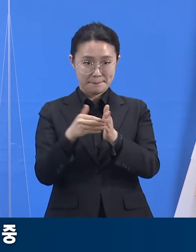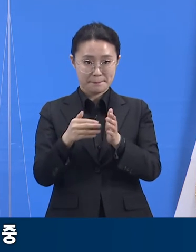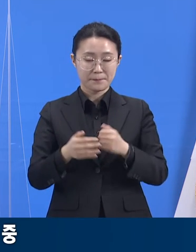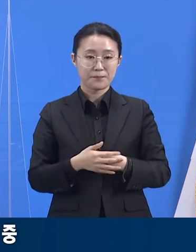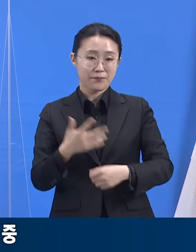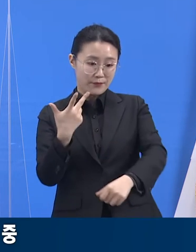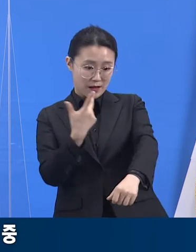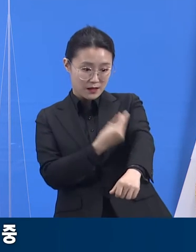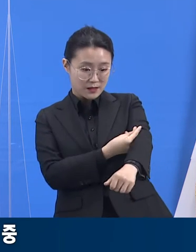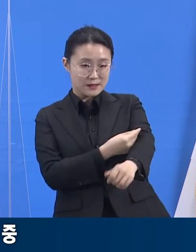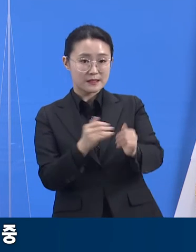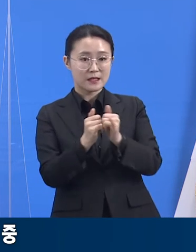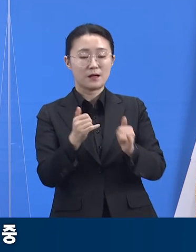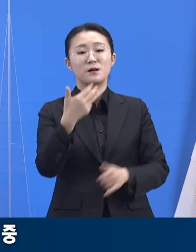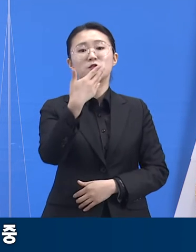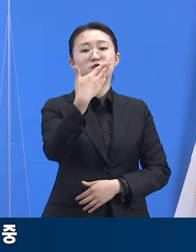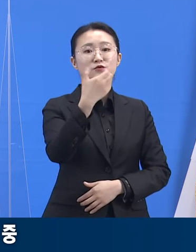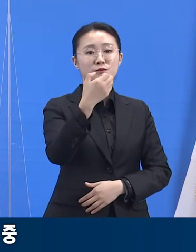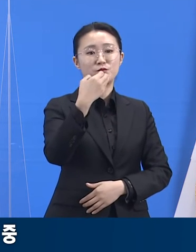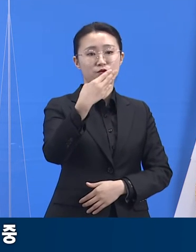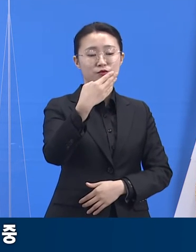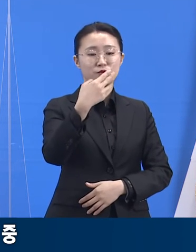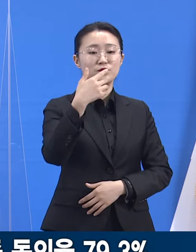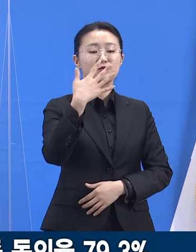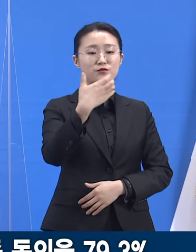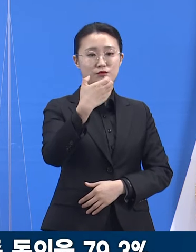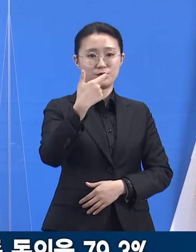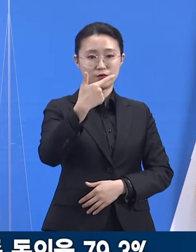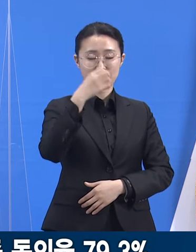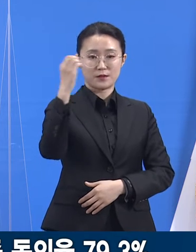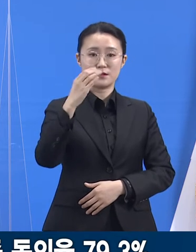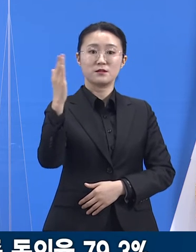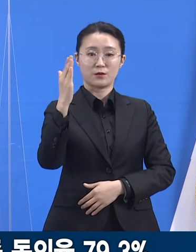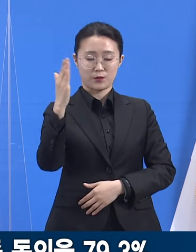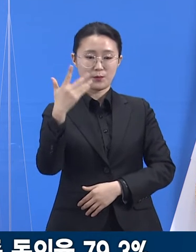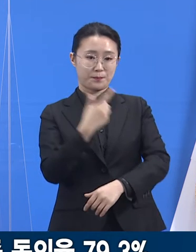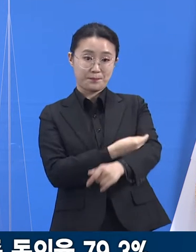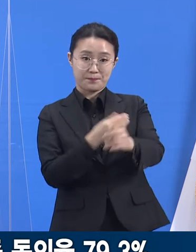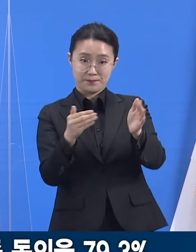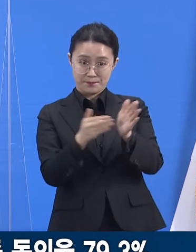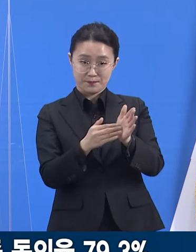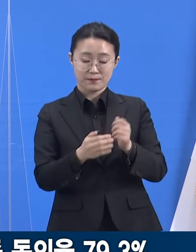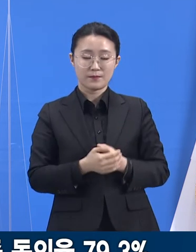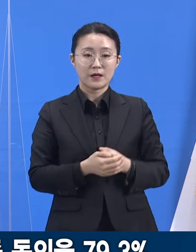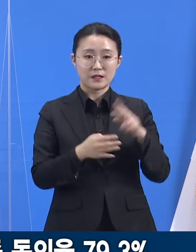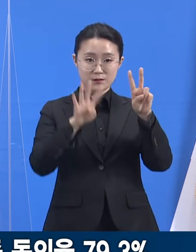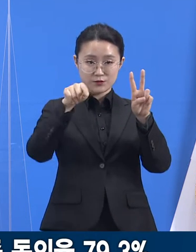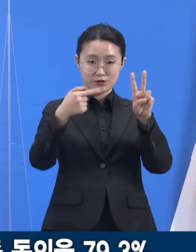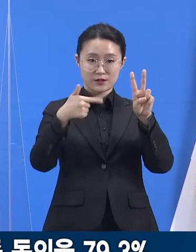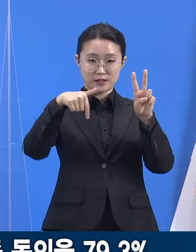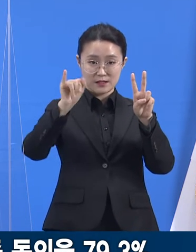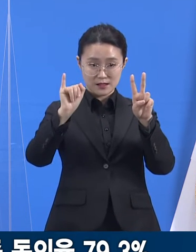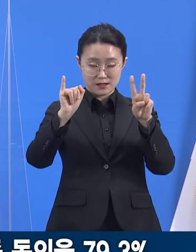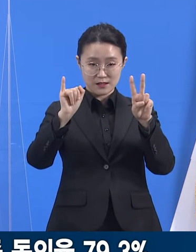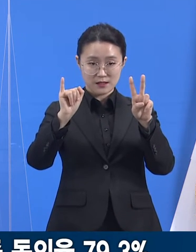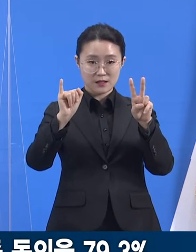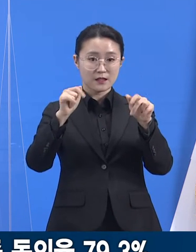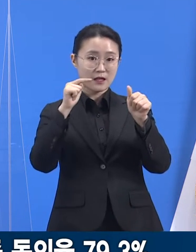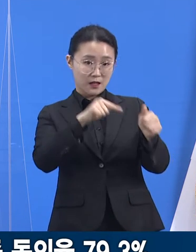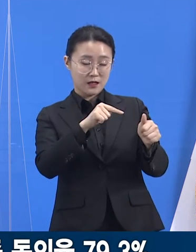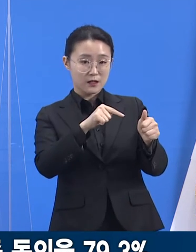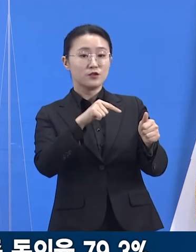.4%입니다. 2분기 예방접종의 경우는 총 대상자 89만 5